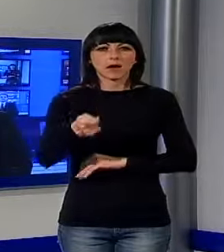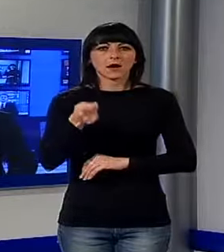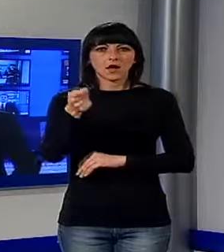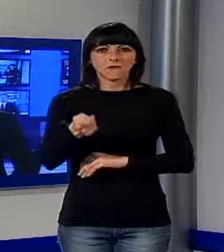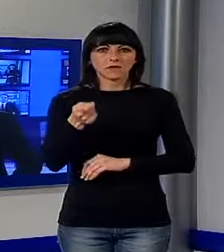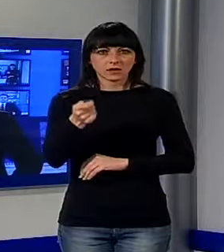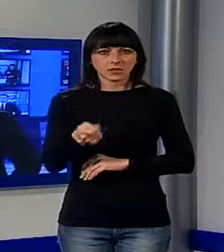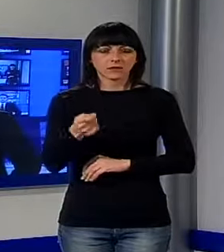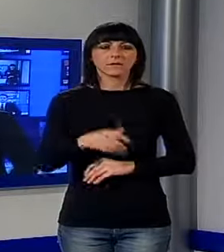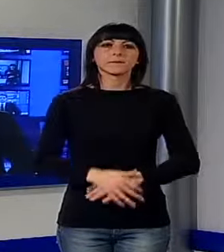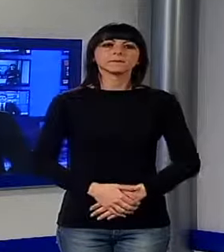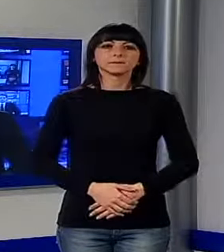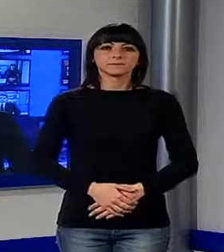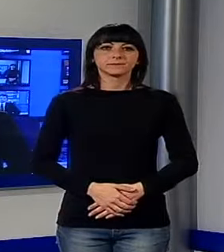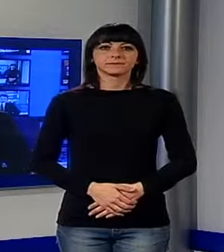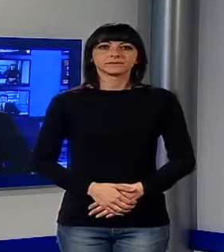mercato. Andiamo a vedere.